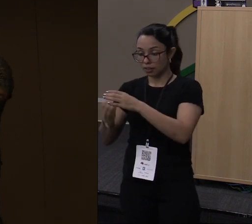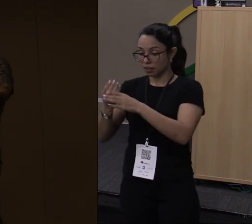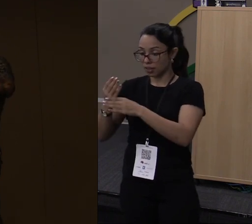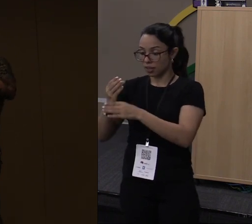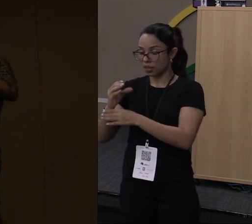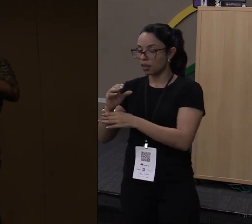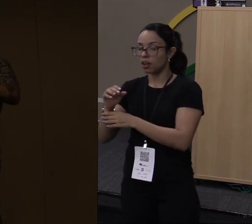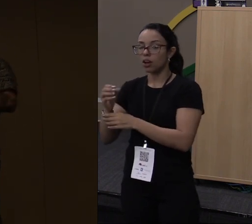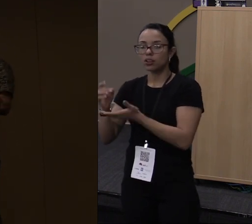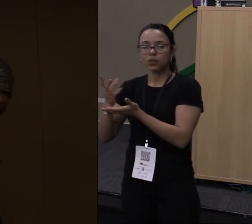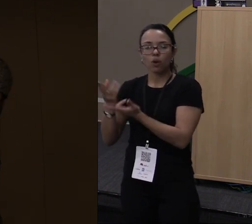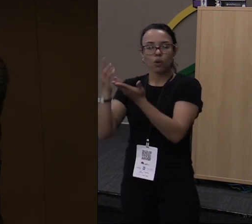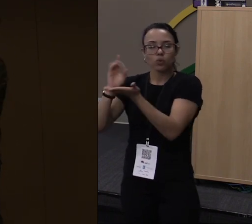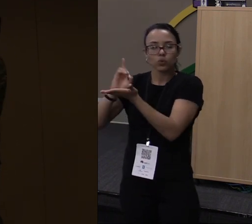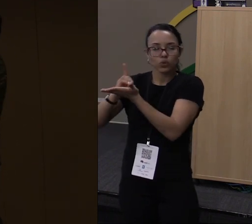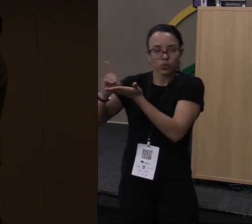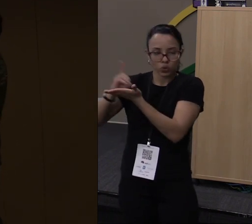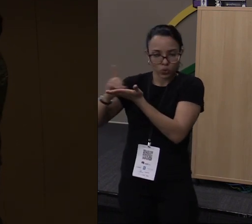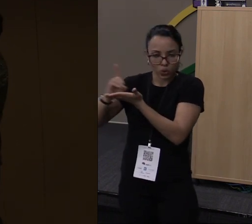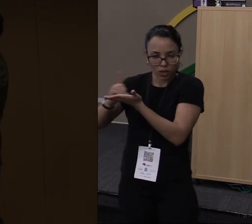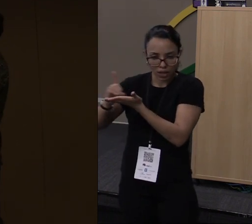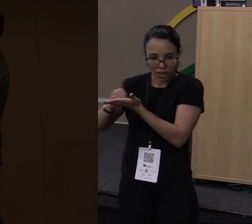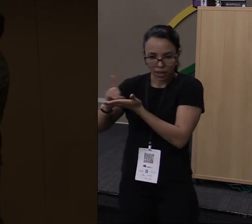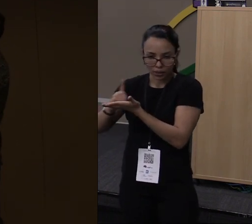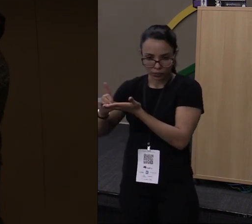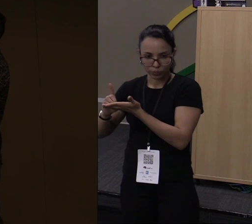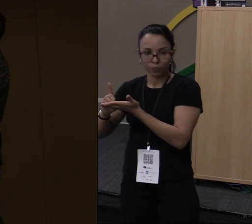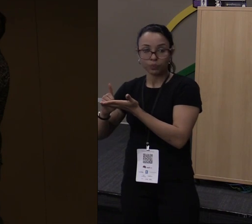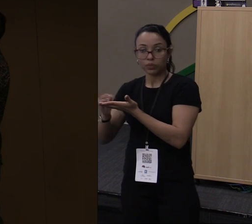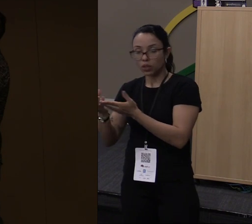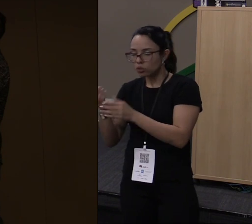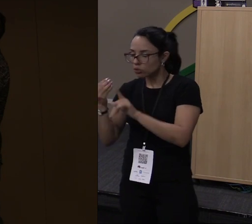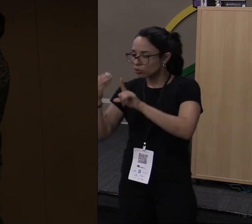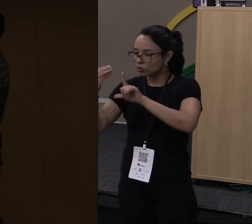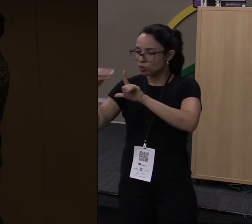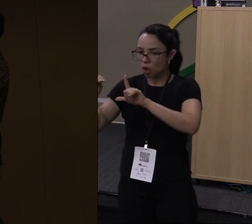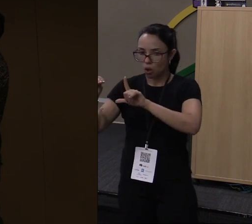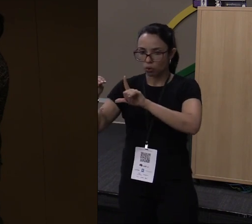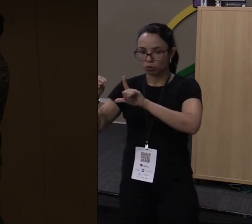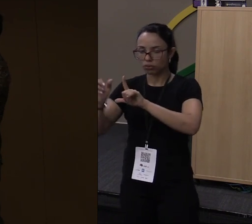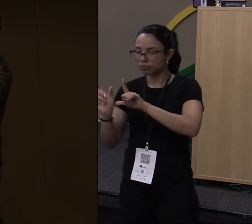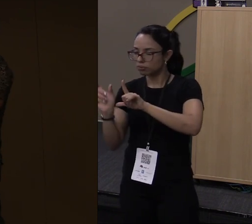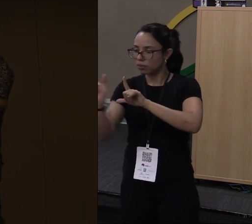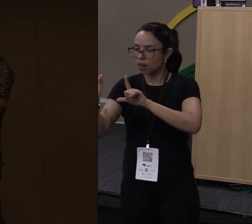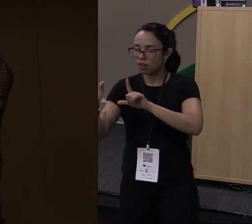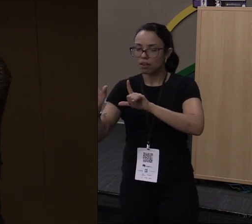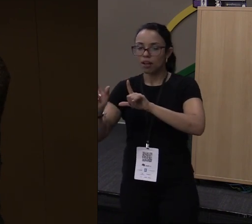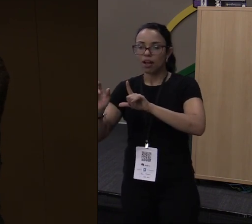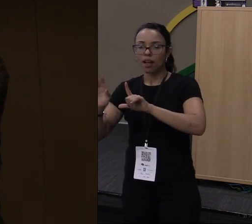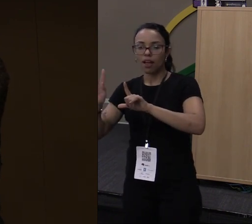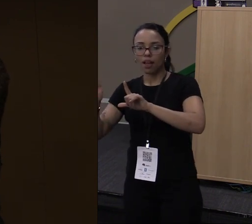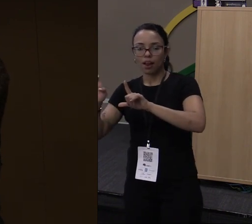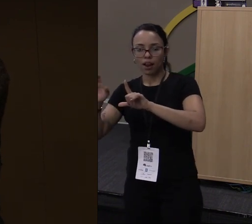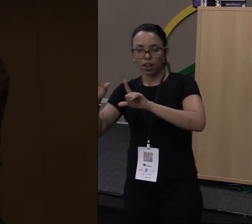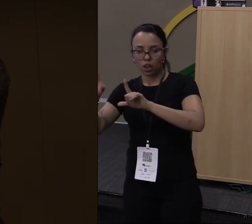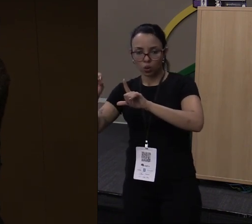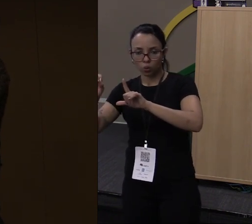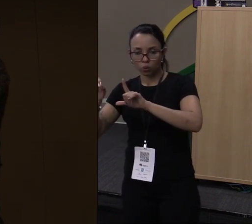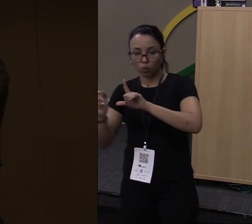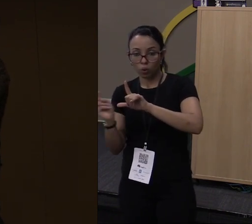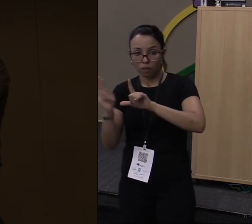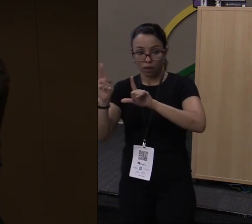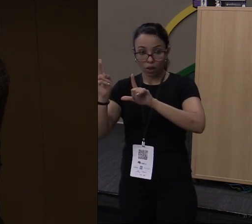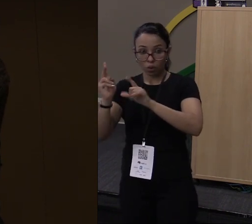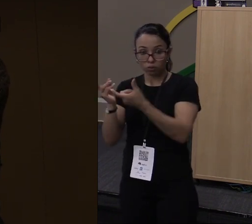que é como se fosse um dicionário. E eu jogo lá para dentro a chave Hello com o valor Word. Aí eu mando esse